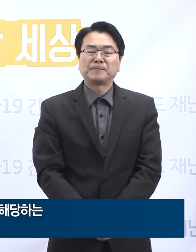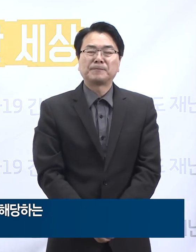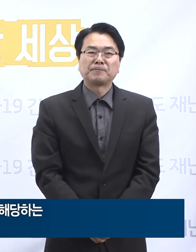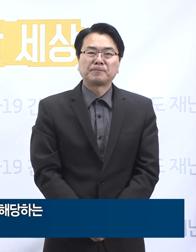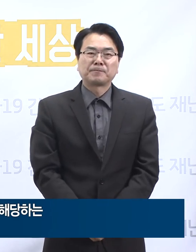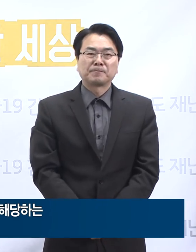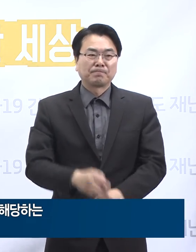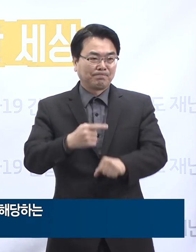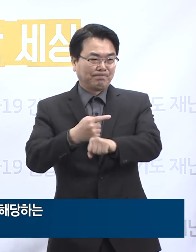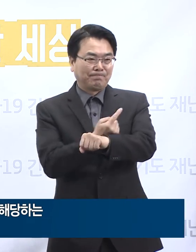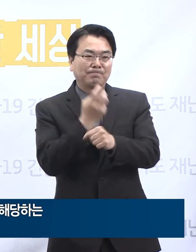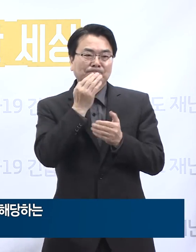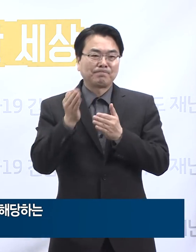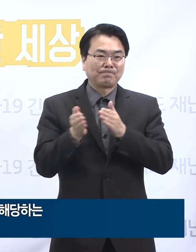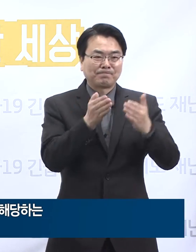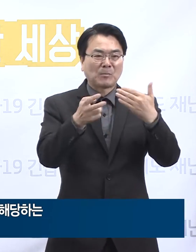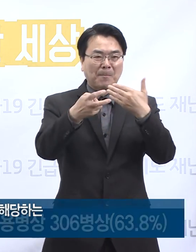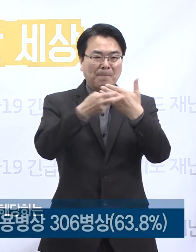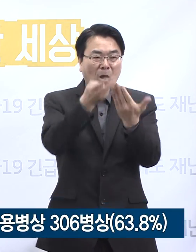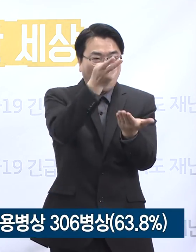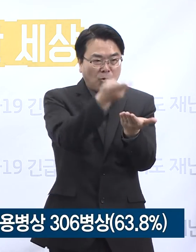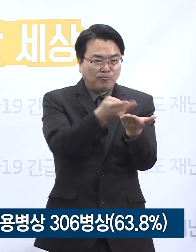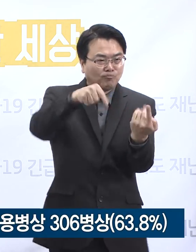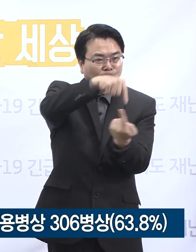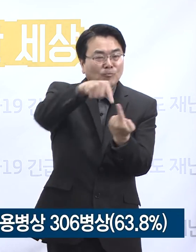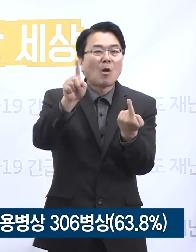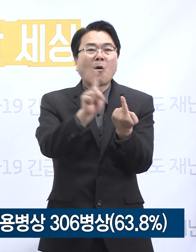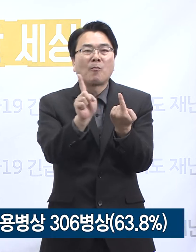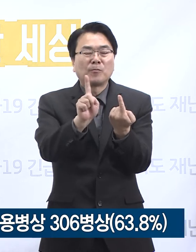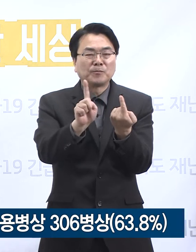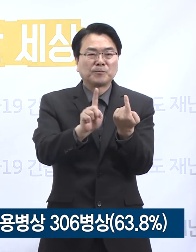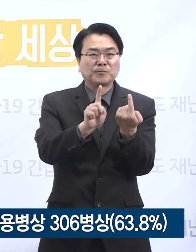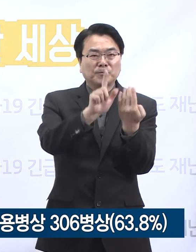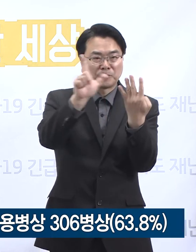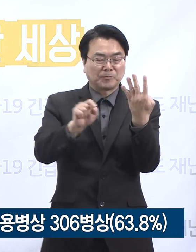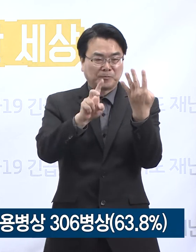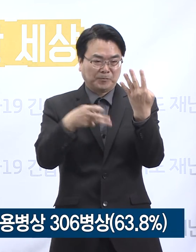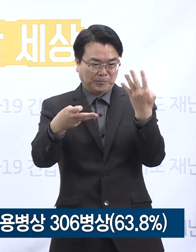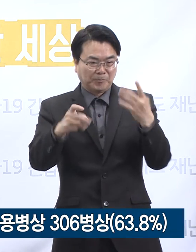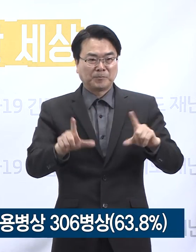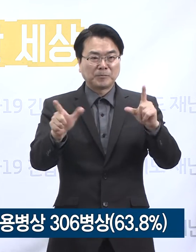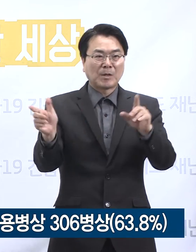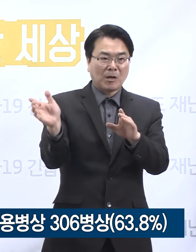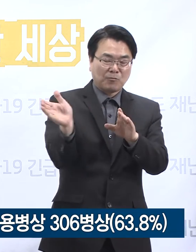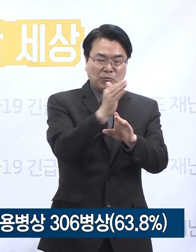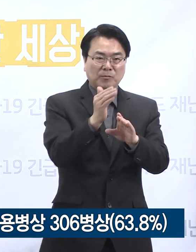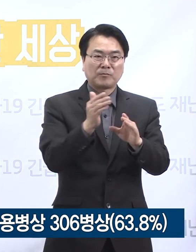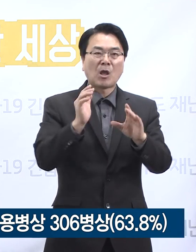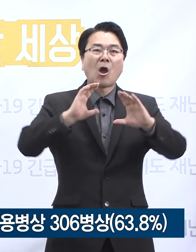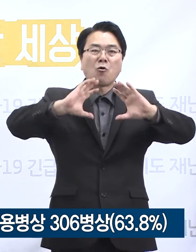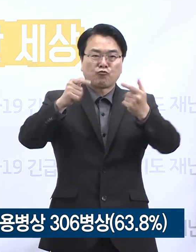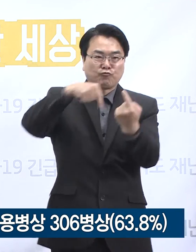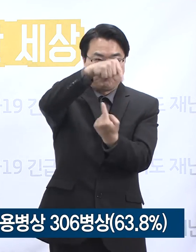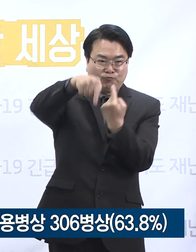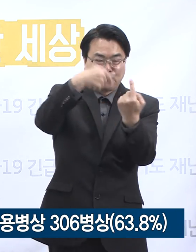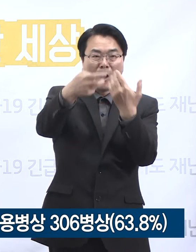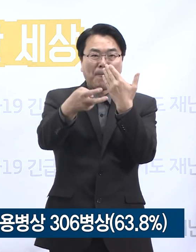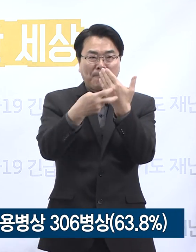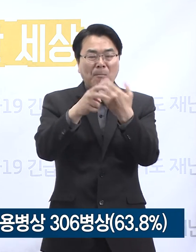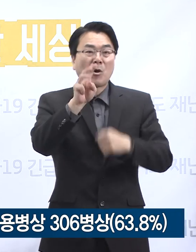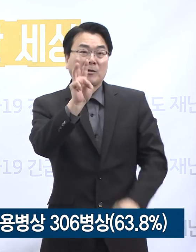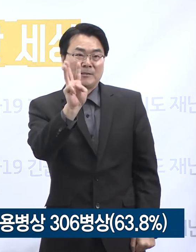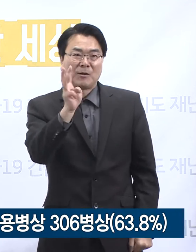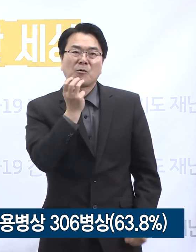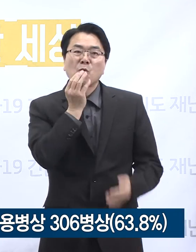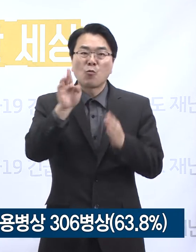다음은 경기도 병상 운영 현황입니다. 4월 13일 0시 기준 경기도는 국가지정입원치료병상 운영병원